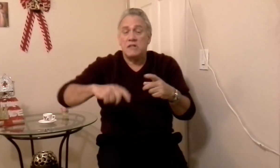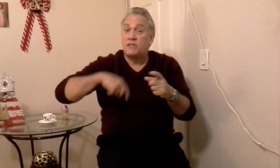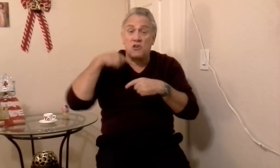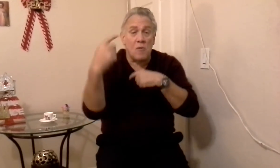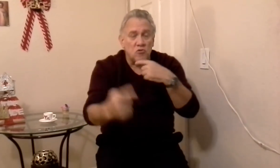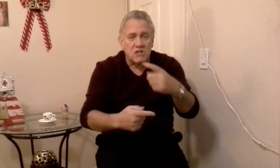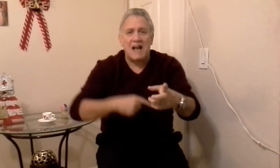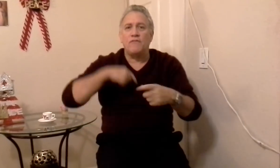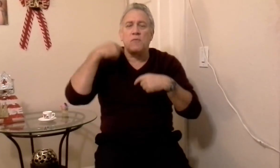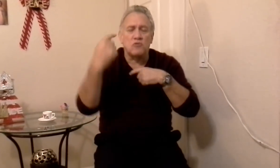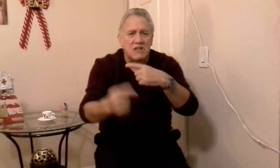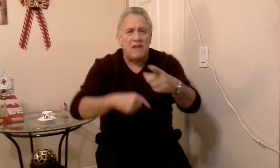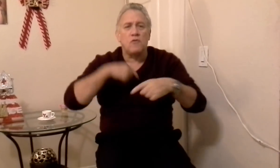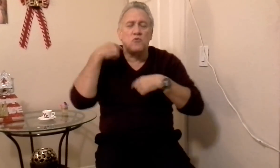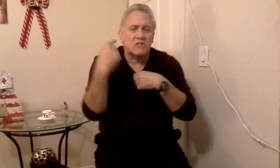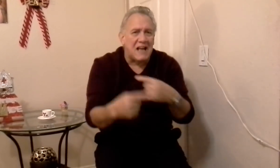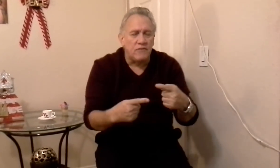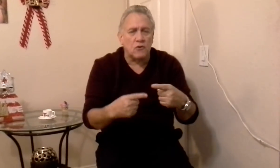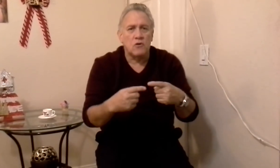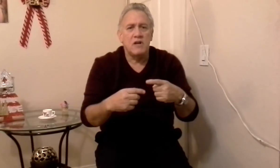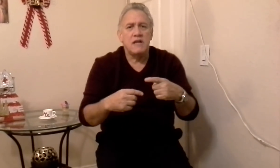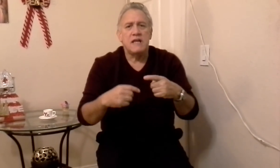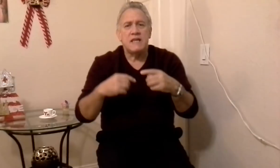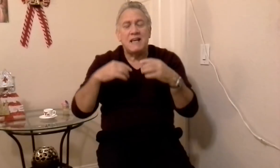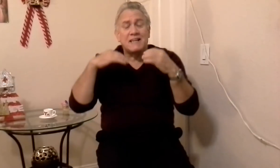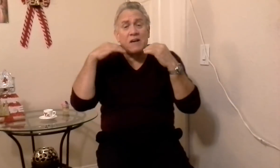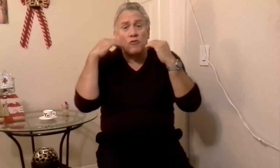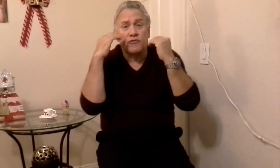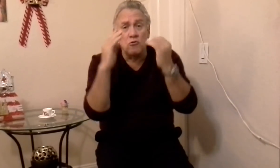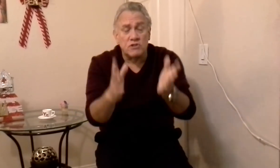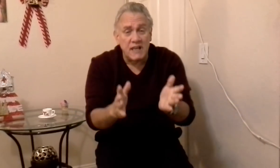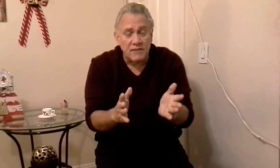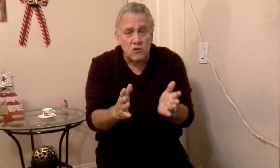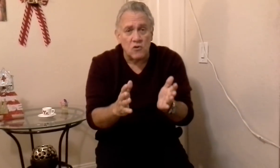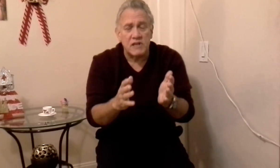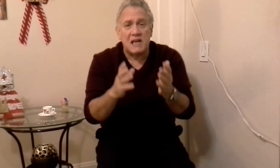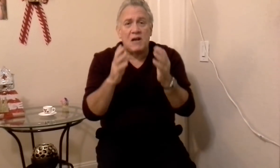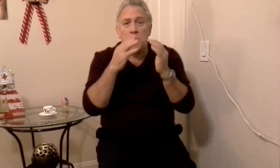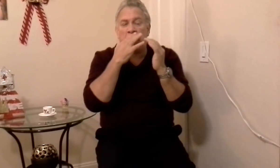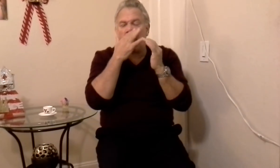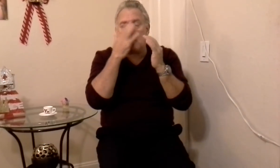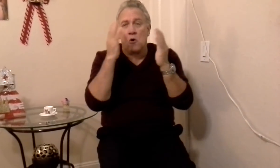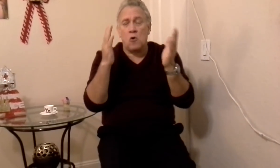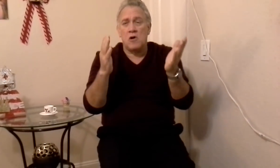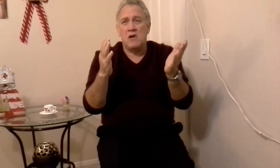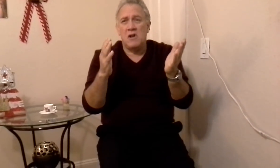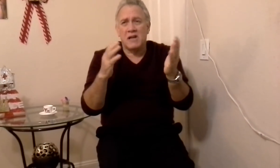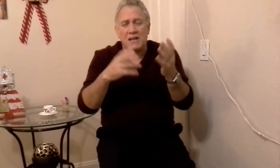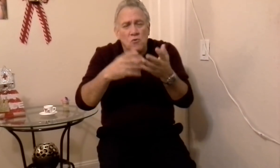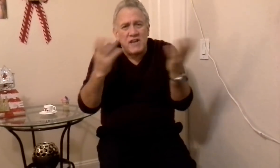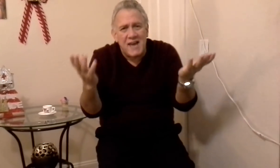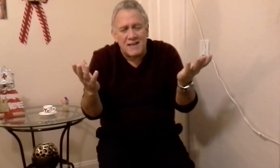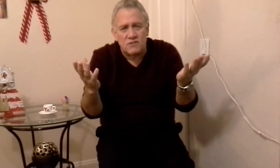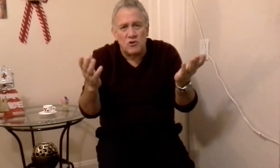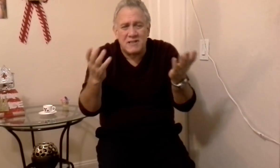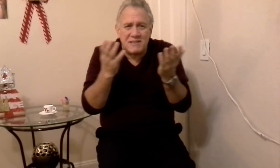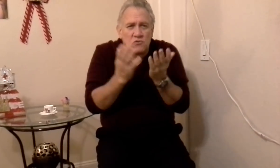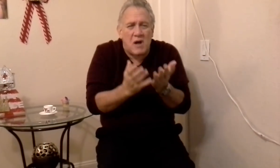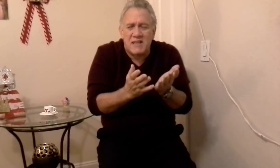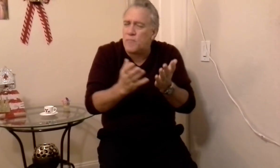siguió buscando, y buscando, y buscando, y encontró un sitio, y el hombre le dijo, ¿qué tú quieres? Yo necesito a alguien,